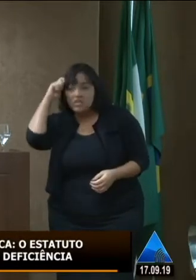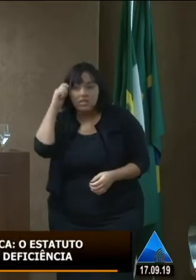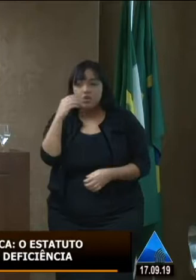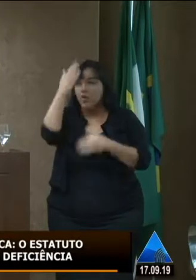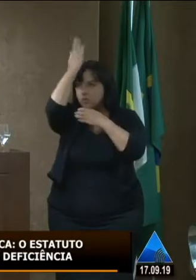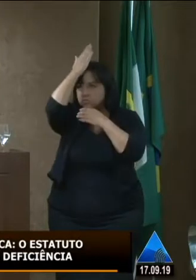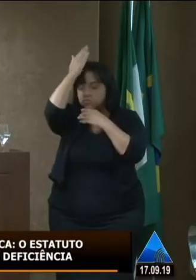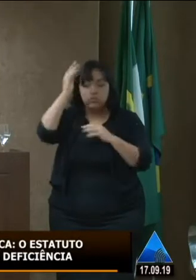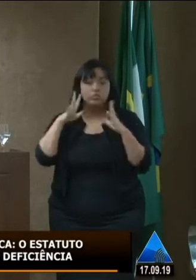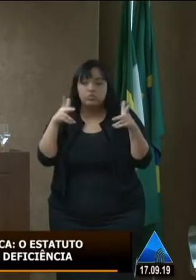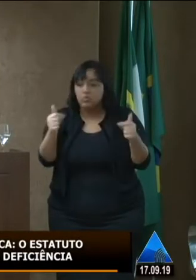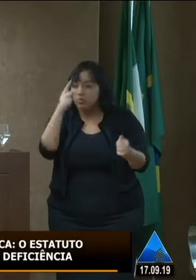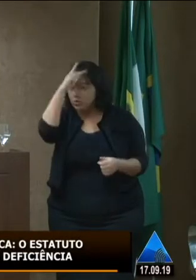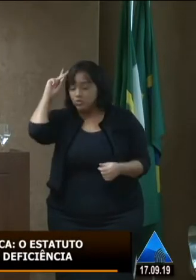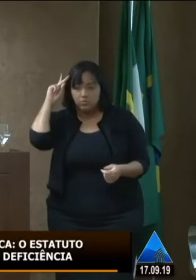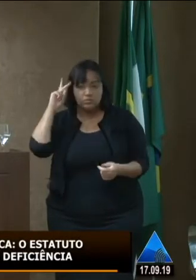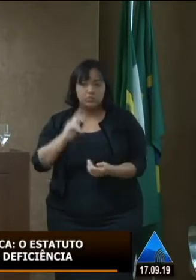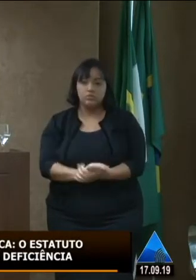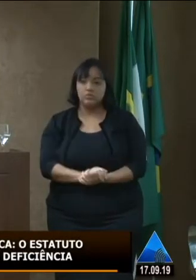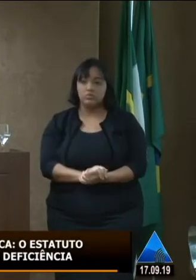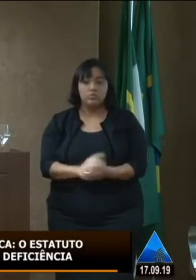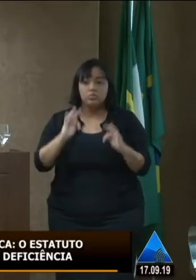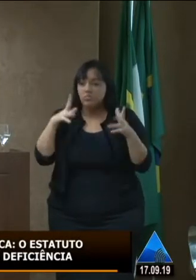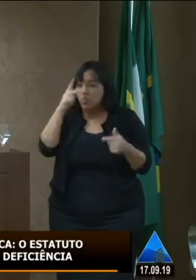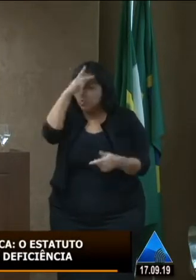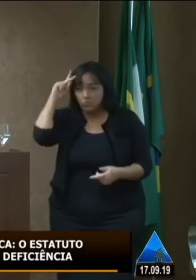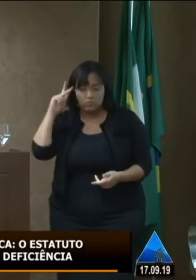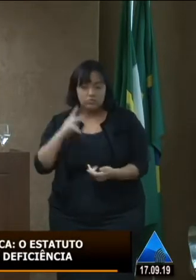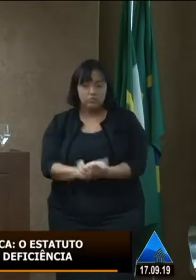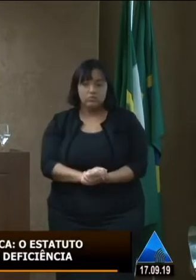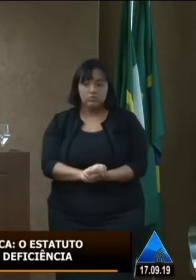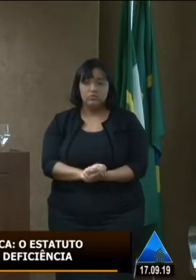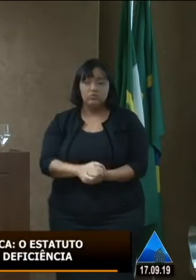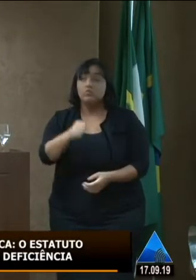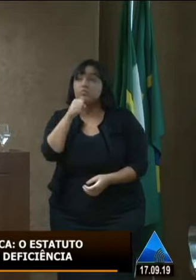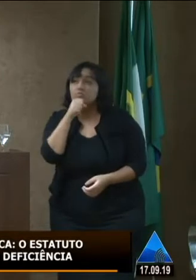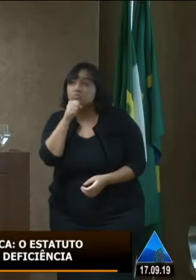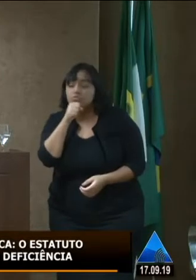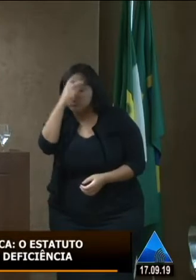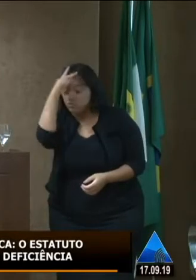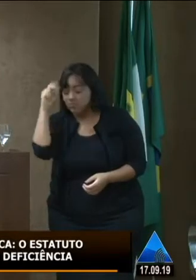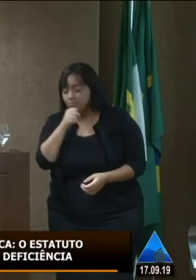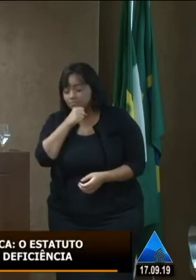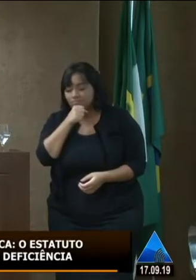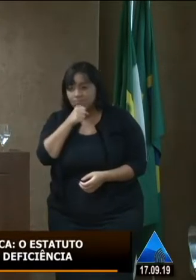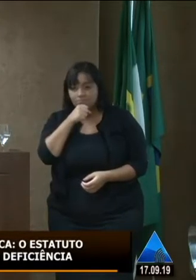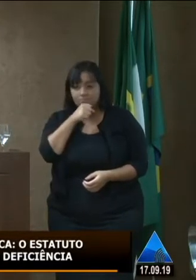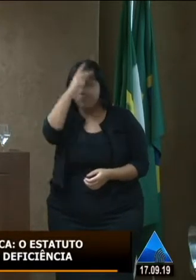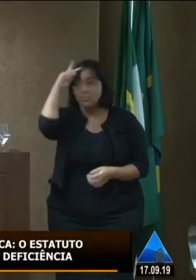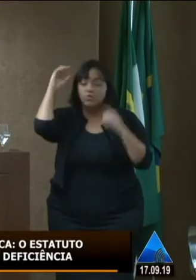índios das populações iberinhas da juventude dos idosos das pessoas com